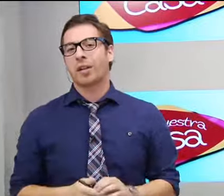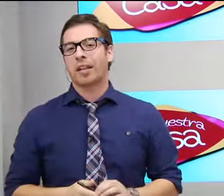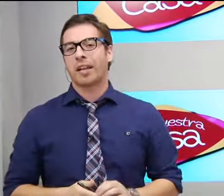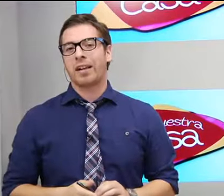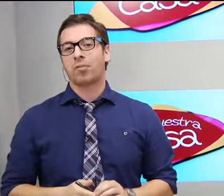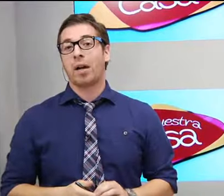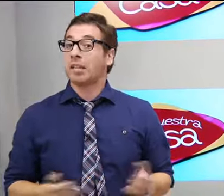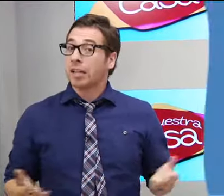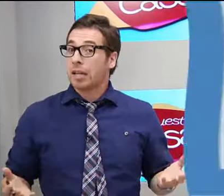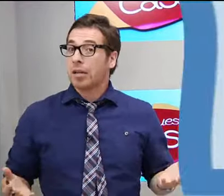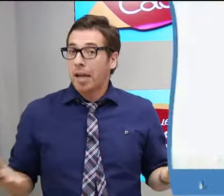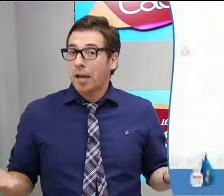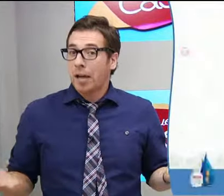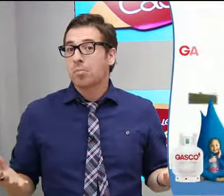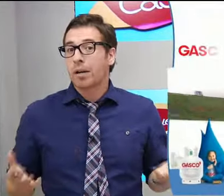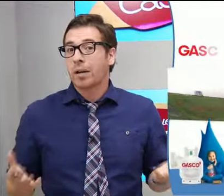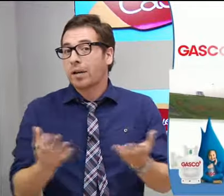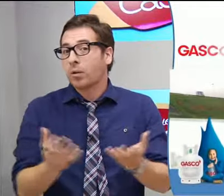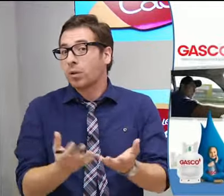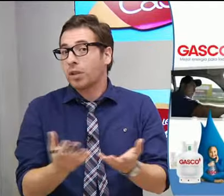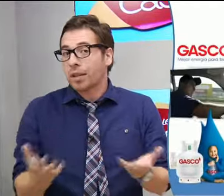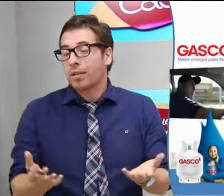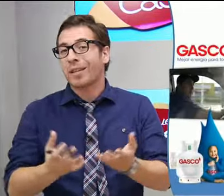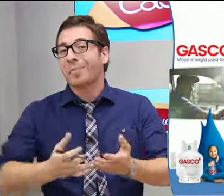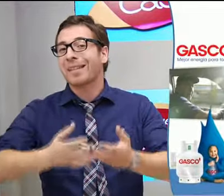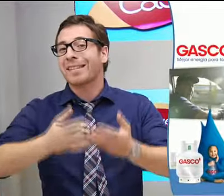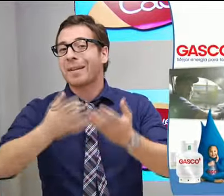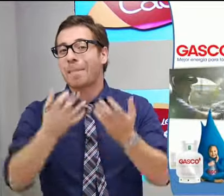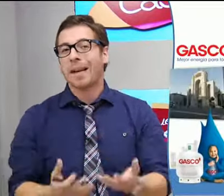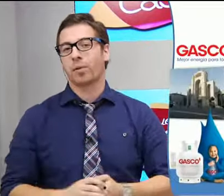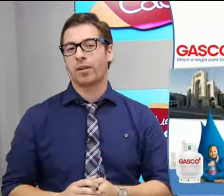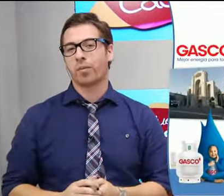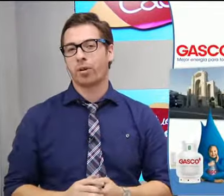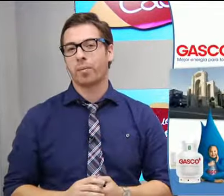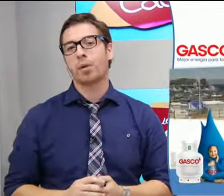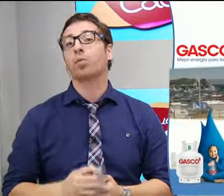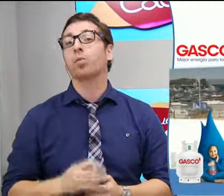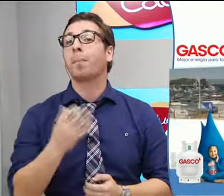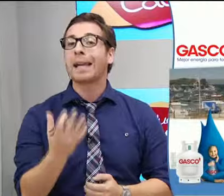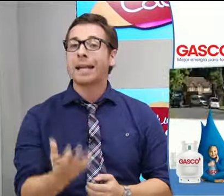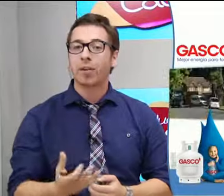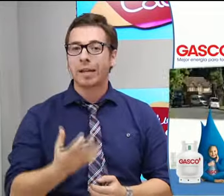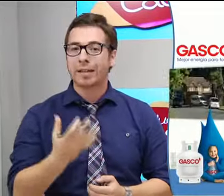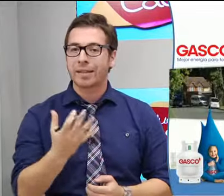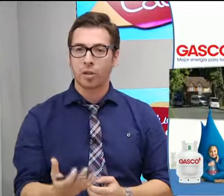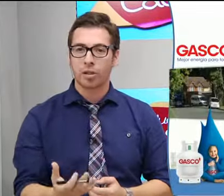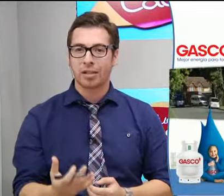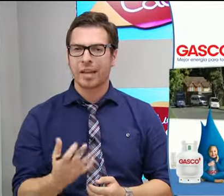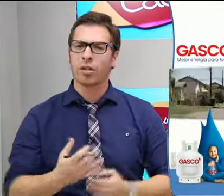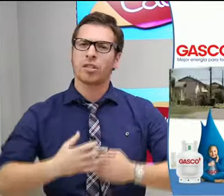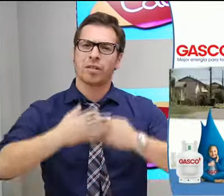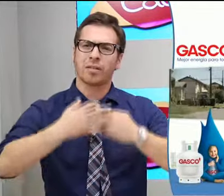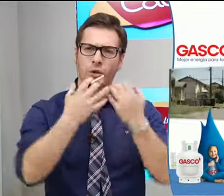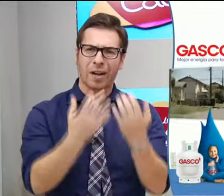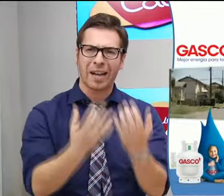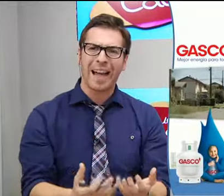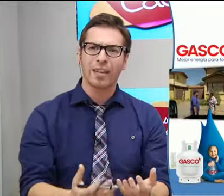de gano. Así es que, claro, al igual que usted, ellos también se enveran por dar lo mejor, por cumplir con el tiempo en chica, con ese servicio cálido,